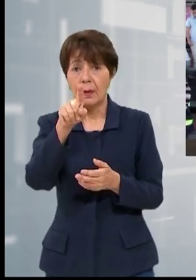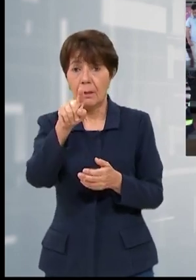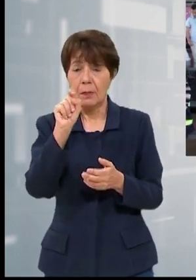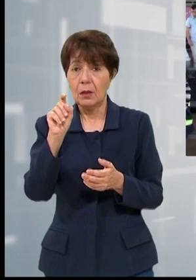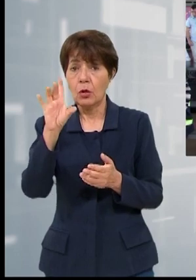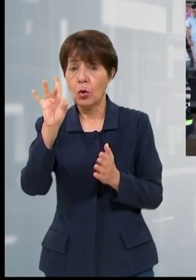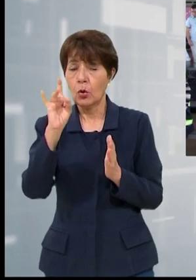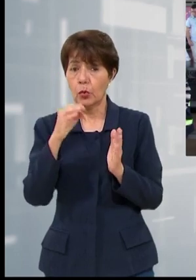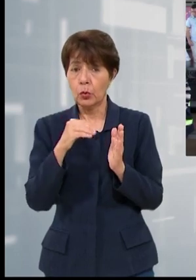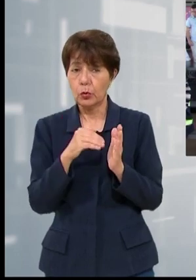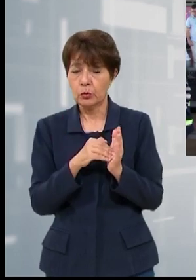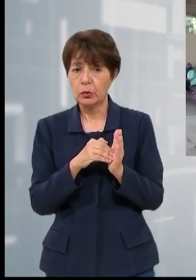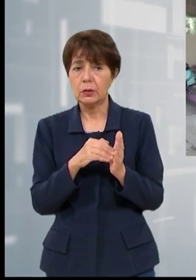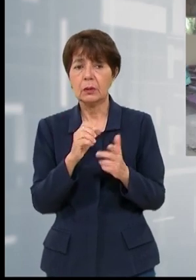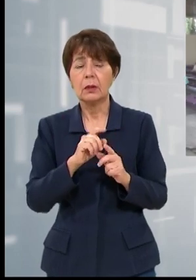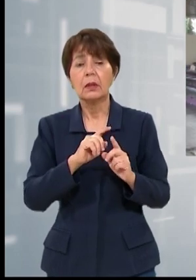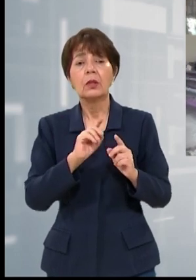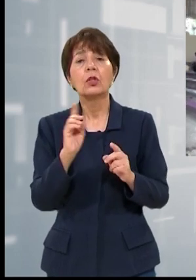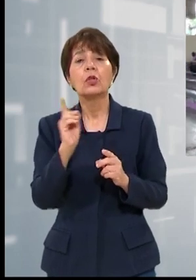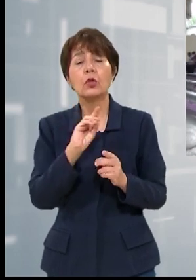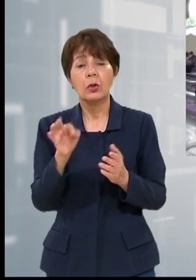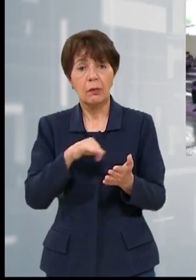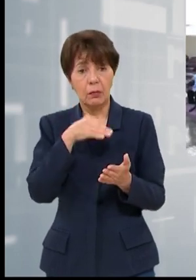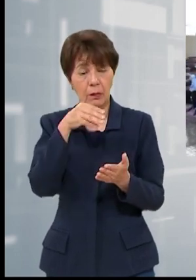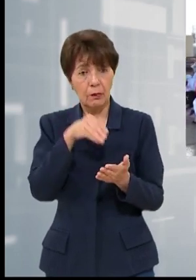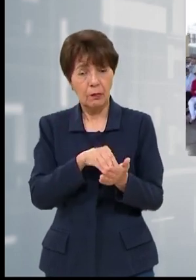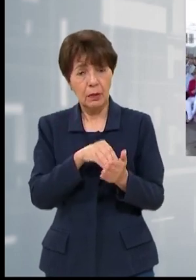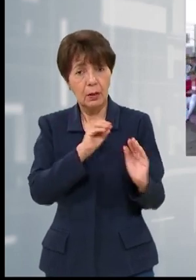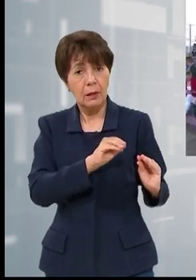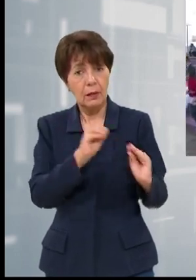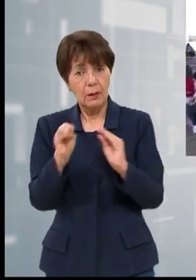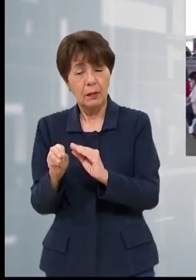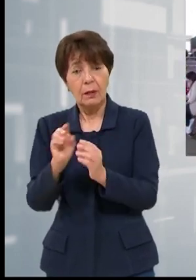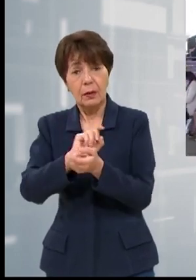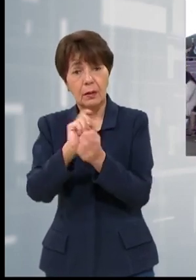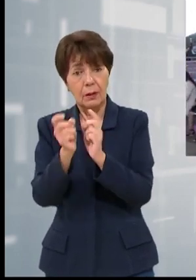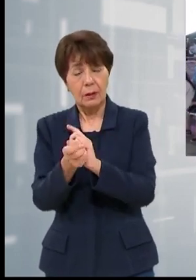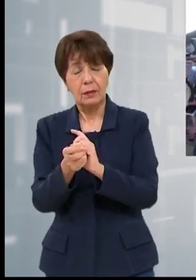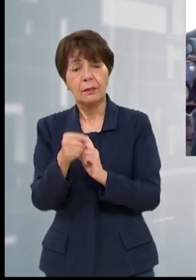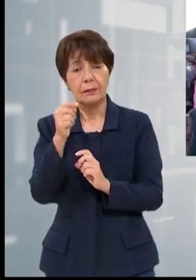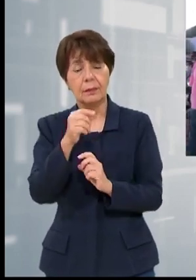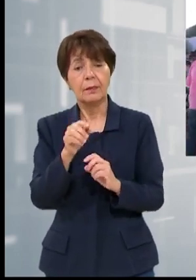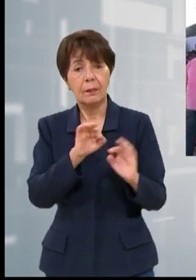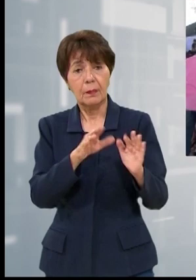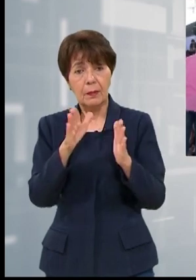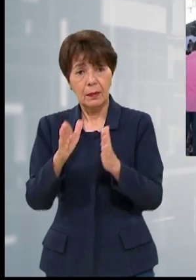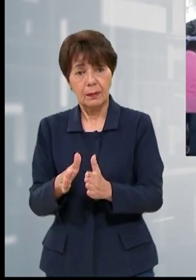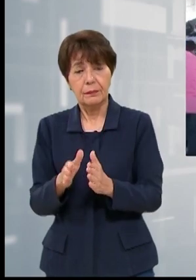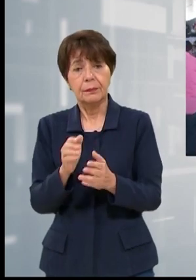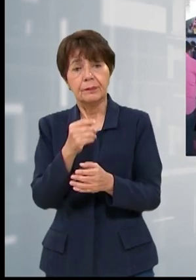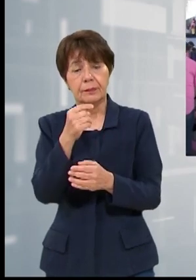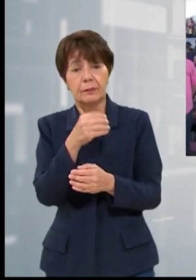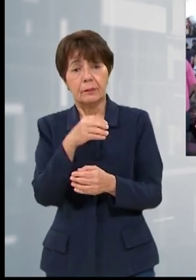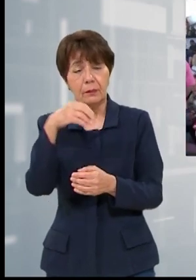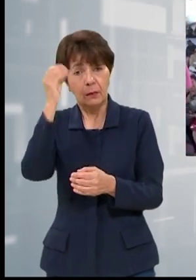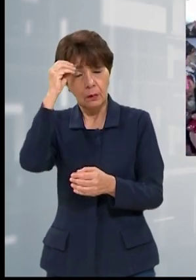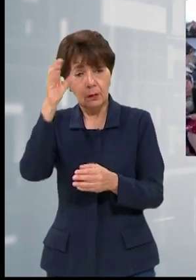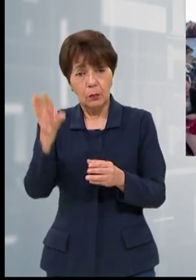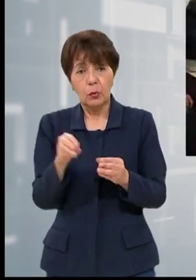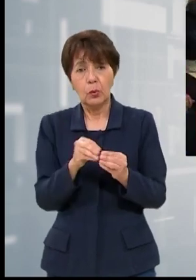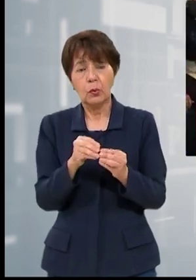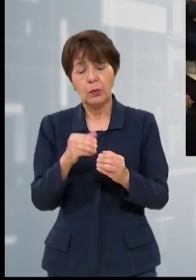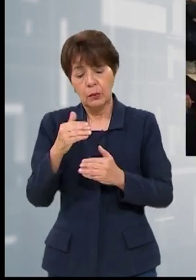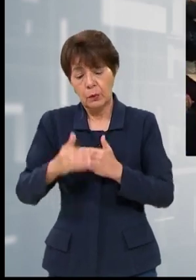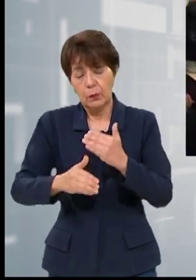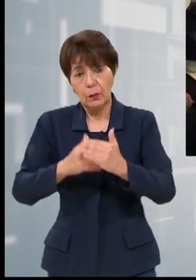movimientos de docentes se harán en Francisco Morazán, detalló Olvin Muñoz, secretario departamental, quien además agregó que